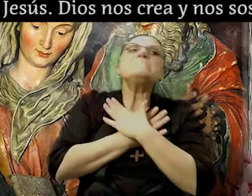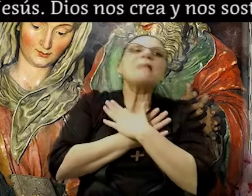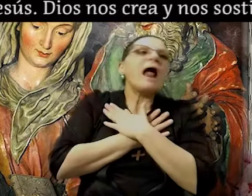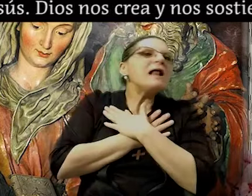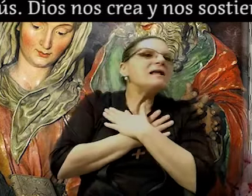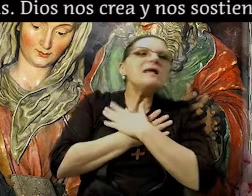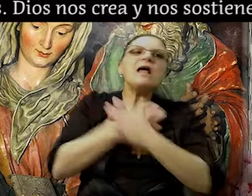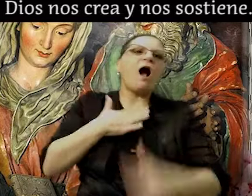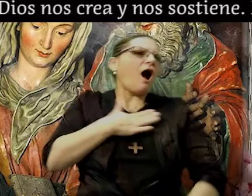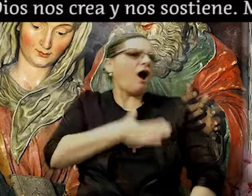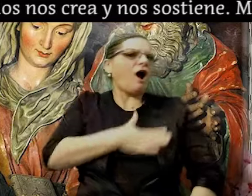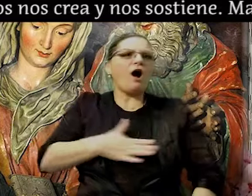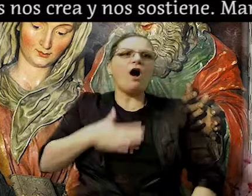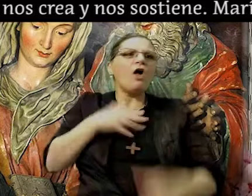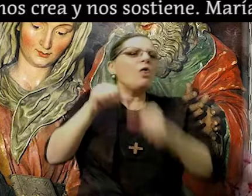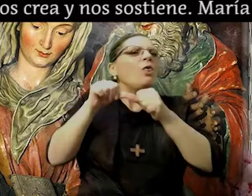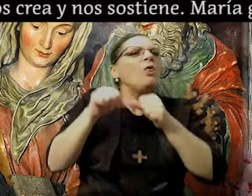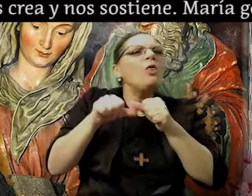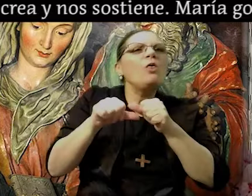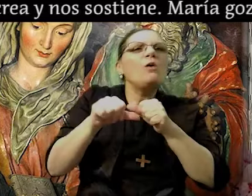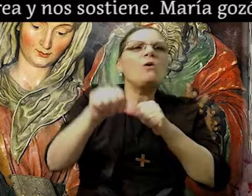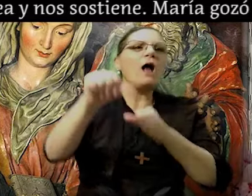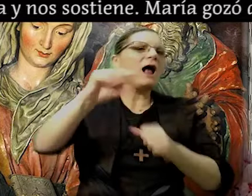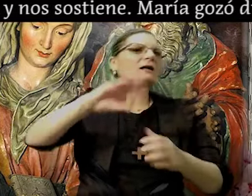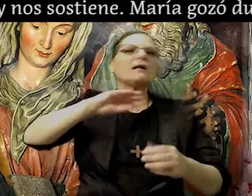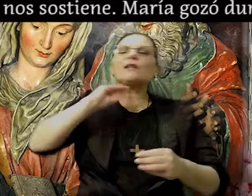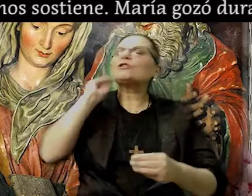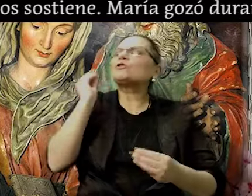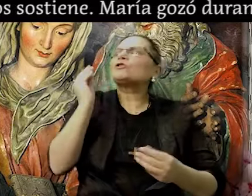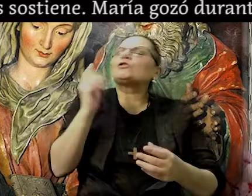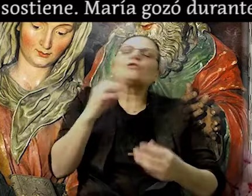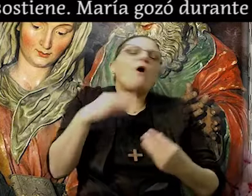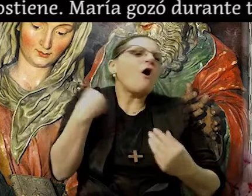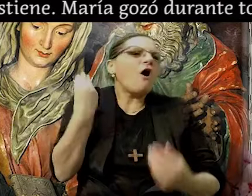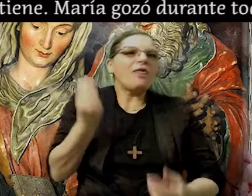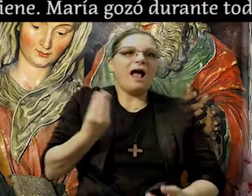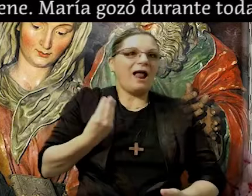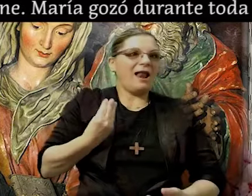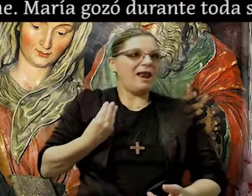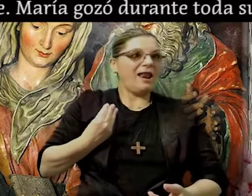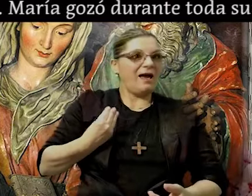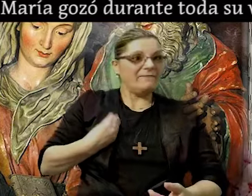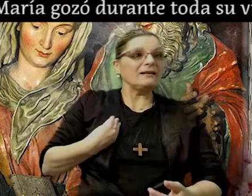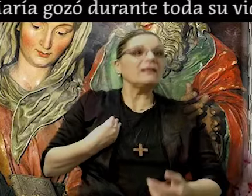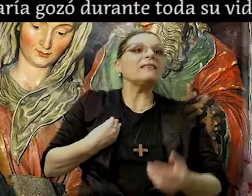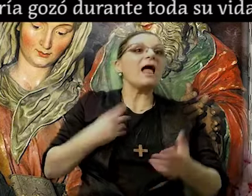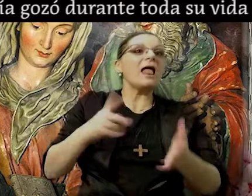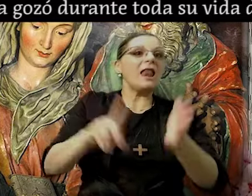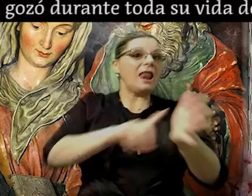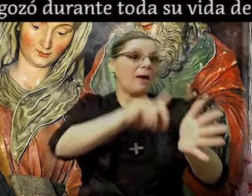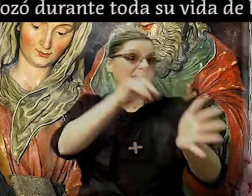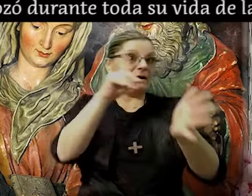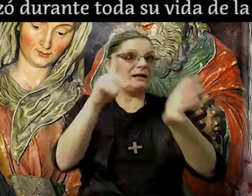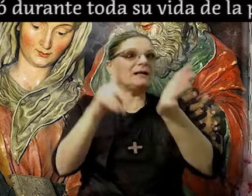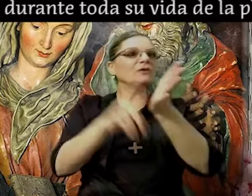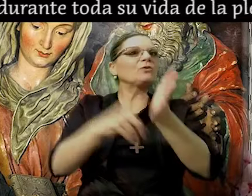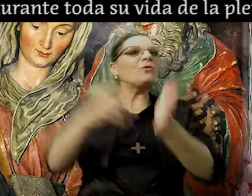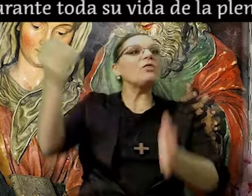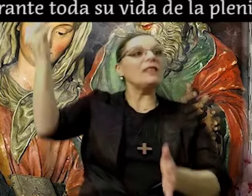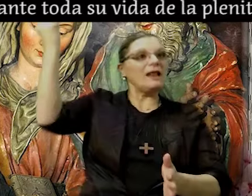María gozó durante toda su vida de la plenitud de la gracia y de la salvación.